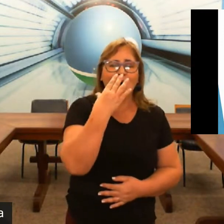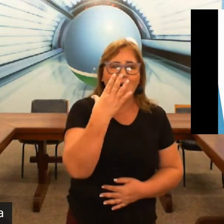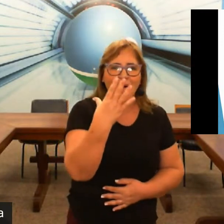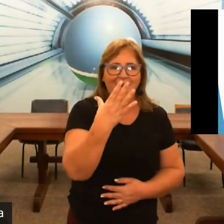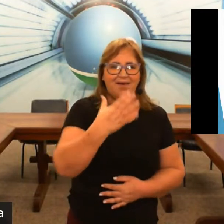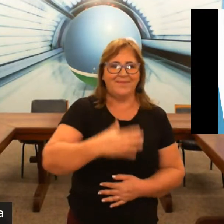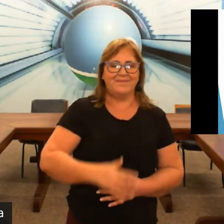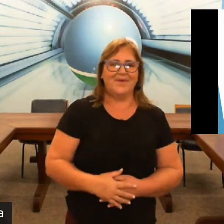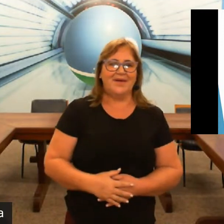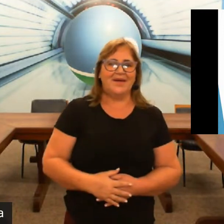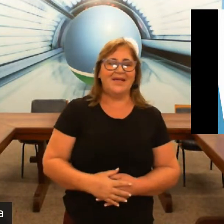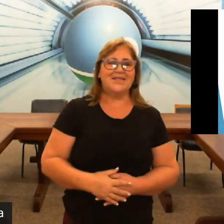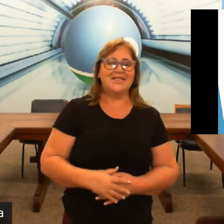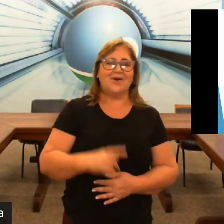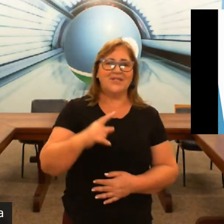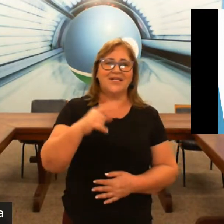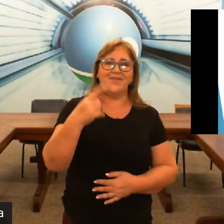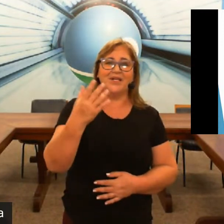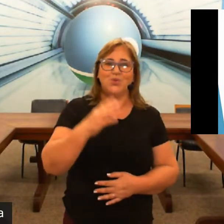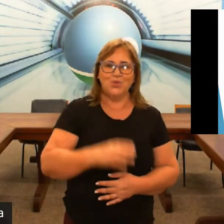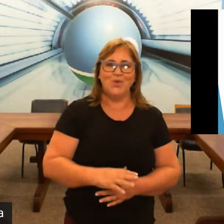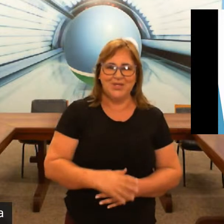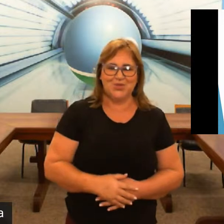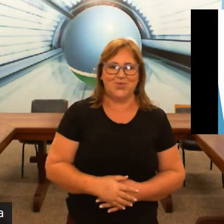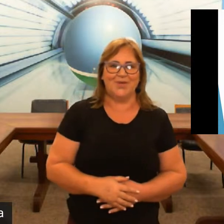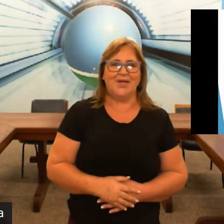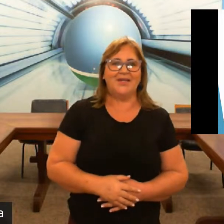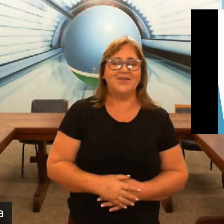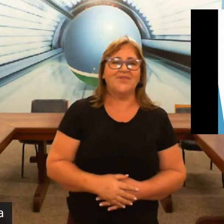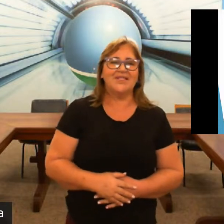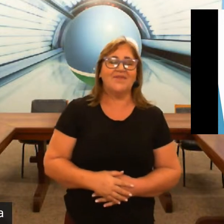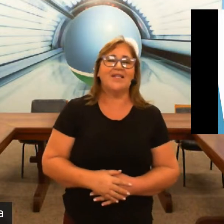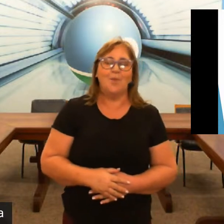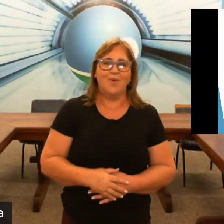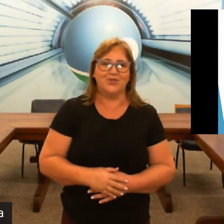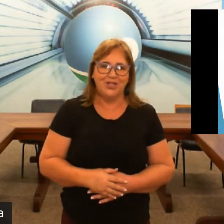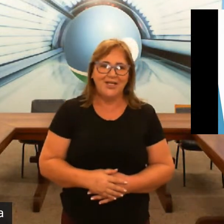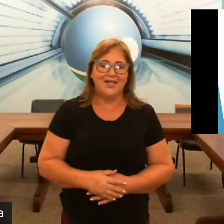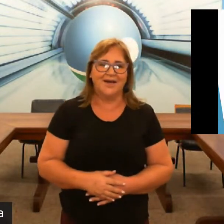boa esse sinal significa tudo isso então se você vai dar um bom dia